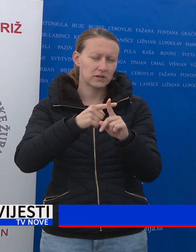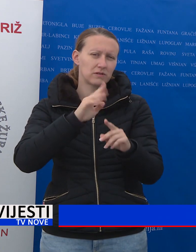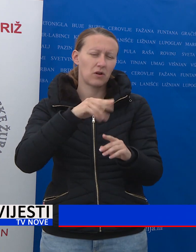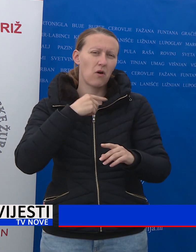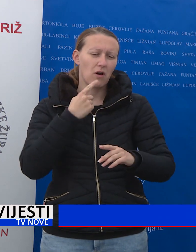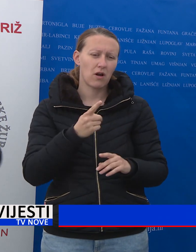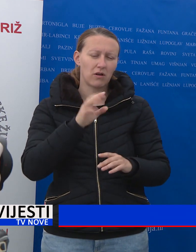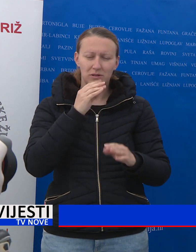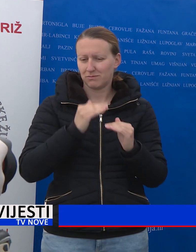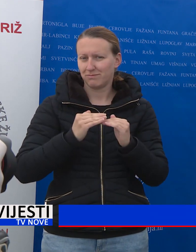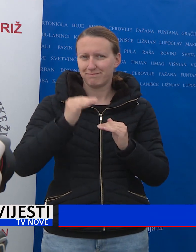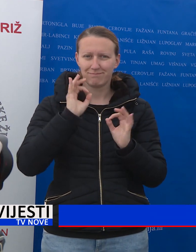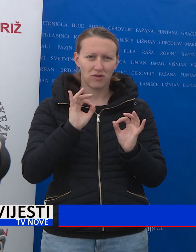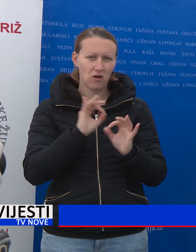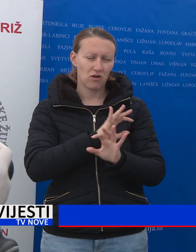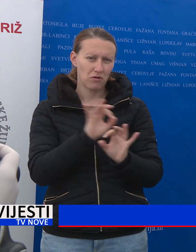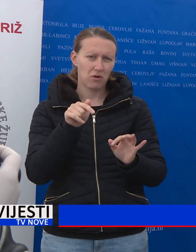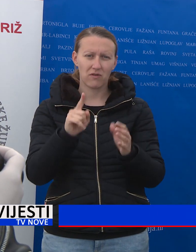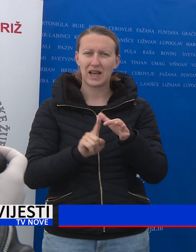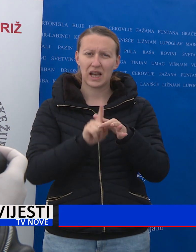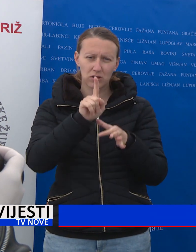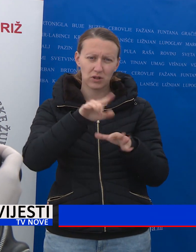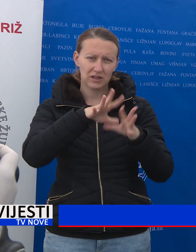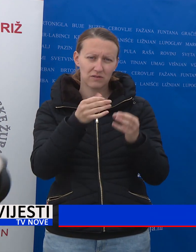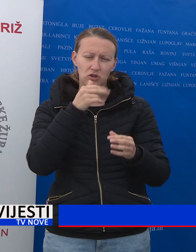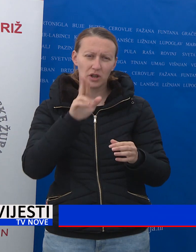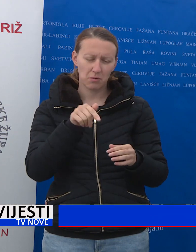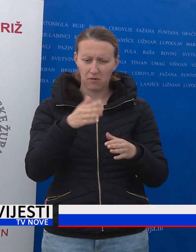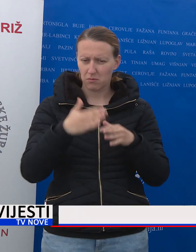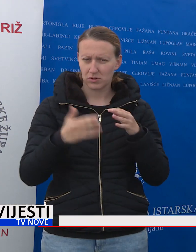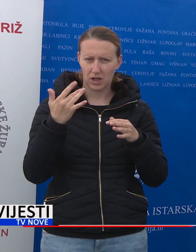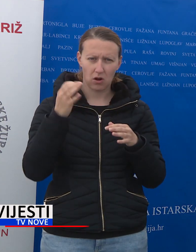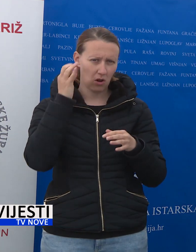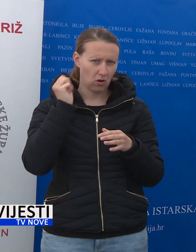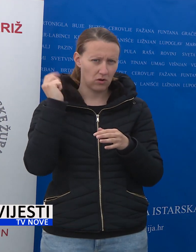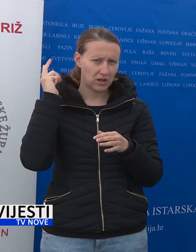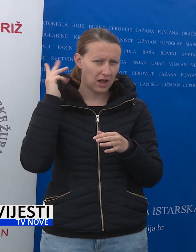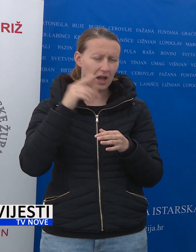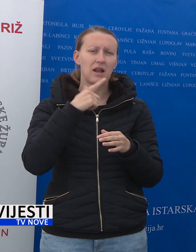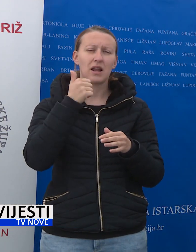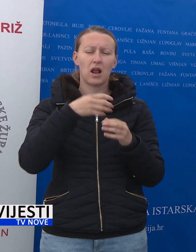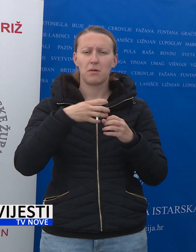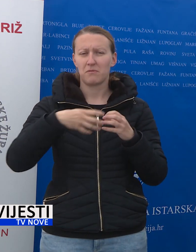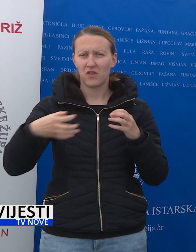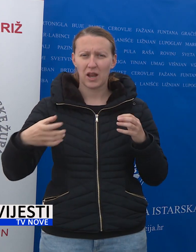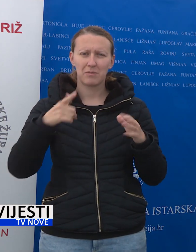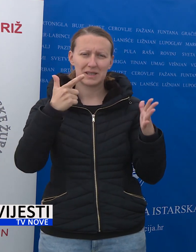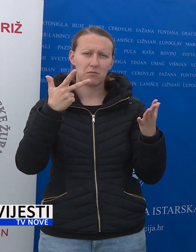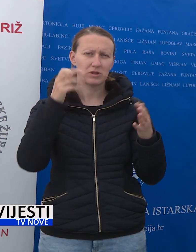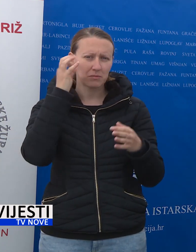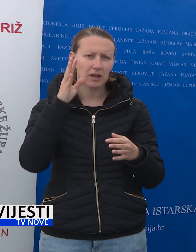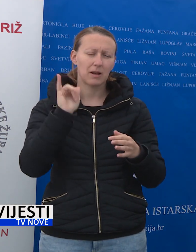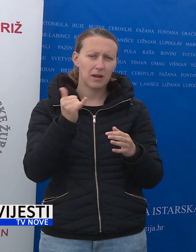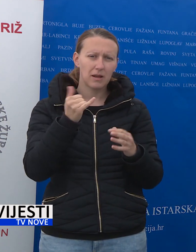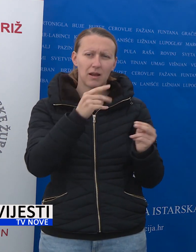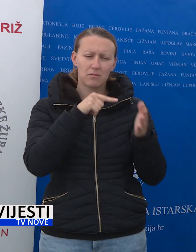kažem, tendenciju i sve ovi rezultati, odnosno što imamo u ovih zadnjih nekoliko dana, već zapravo jedan dulji period, 7-8 dana,